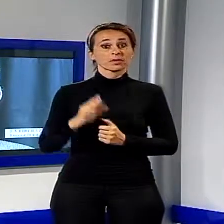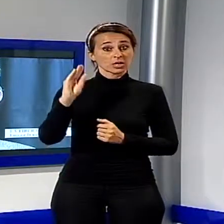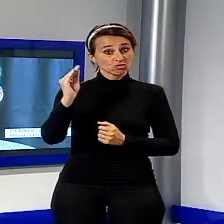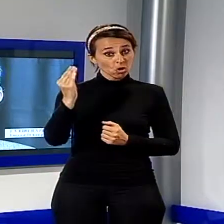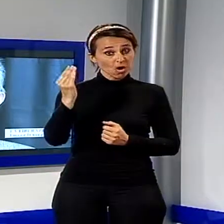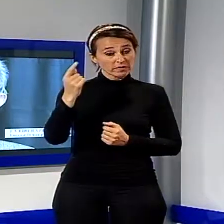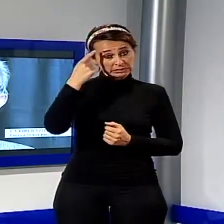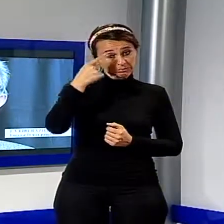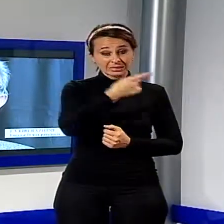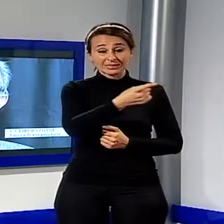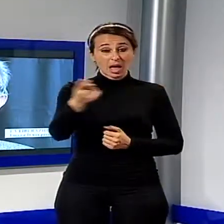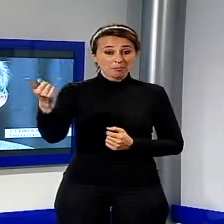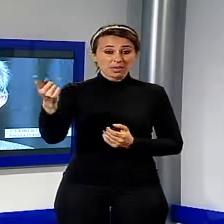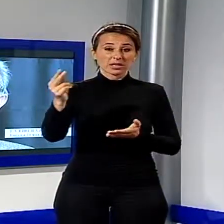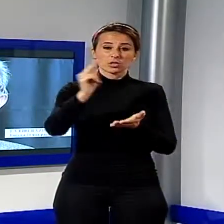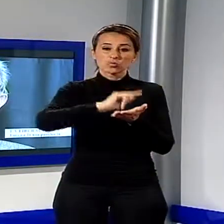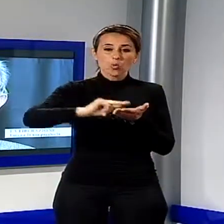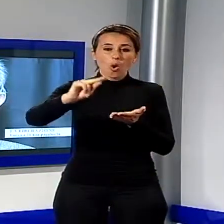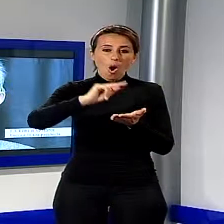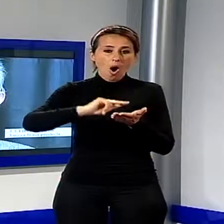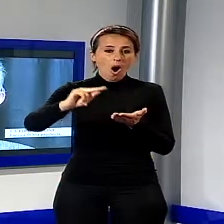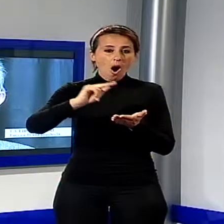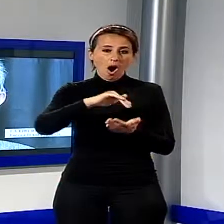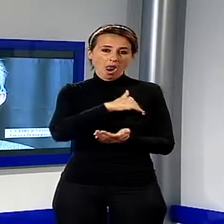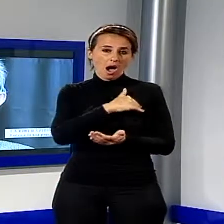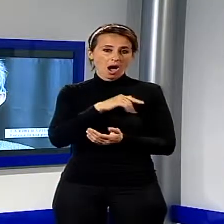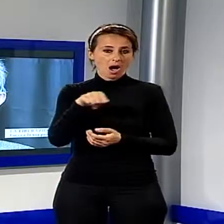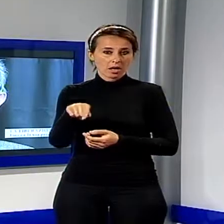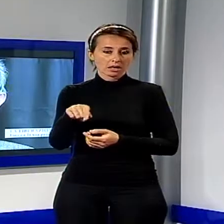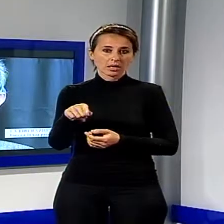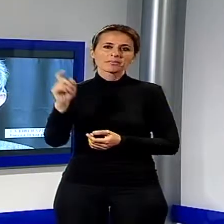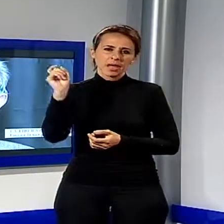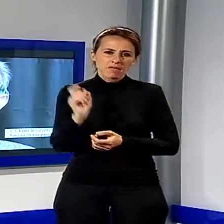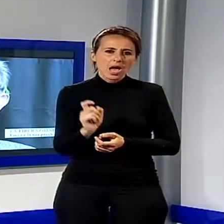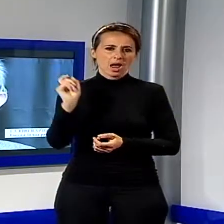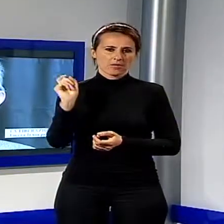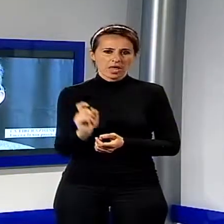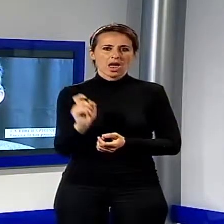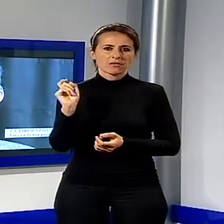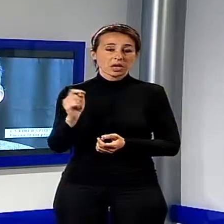ragazzi, tanti scolari a Sant'Anna, questa testimonianza la faccio veramente